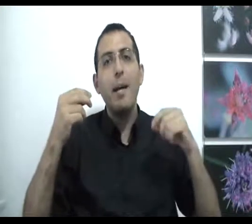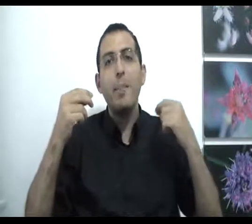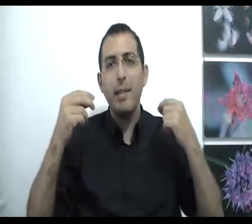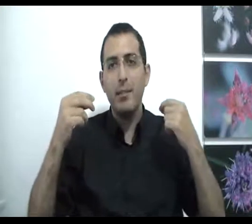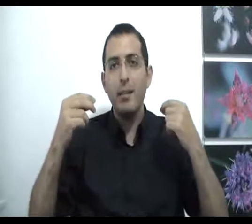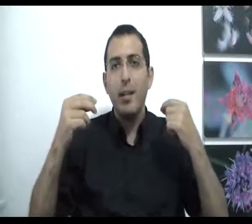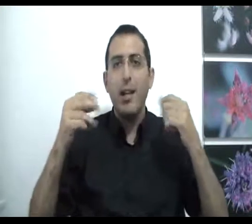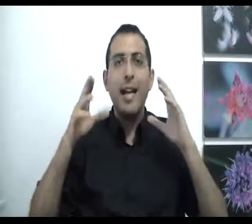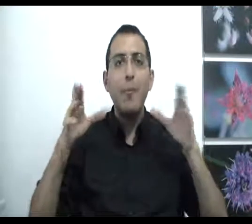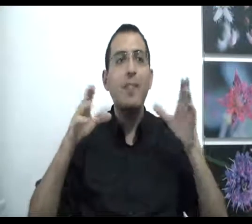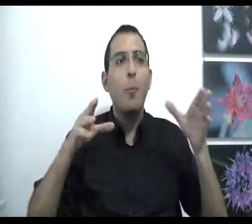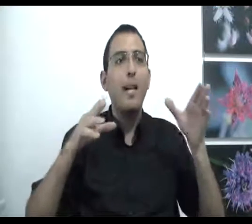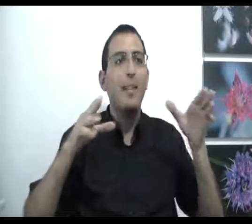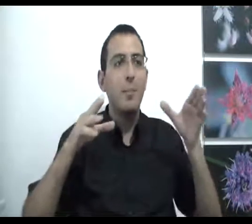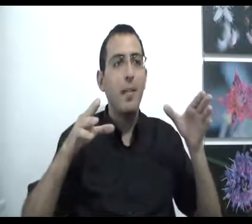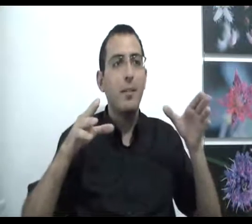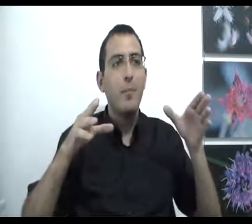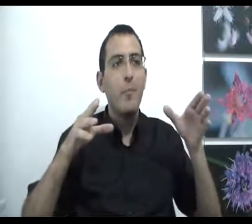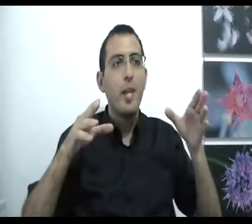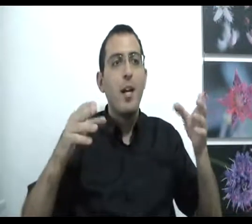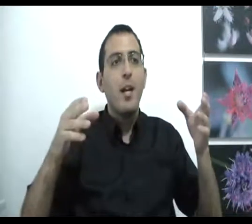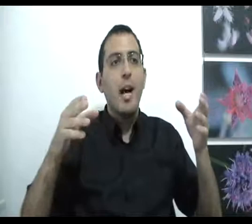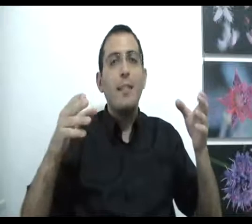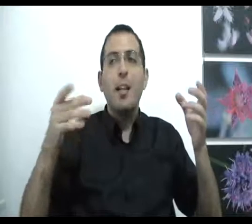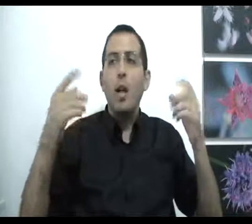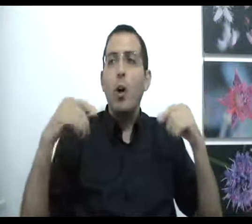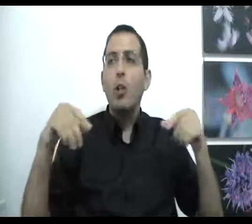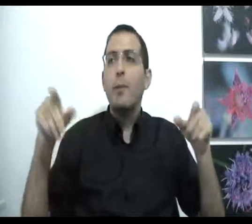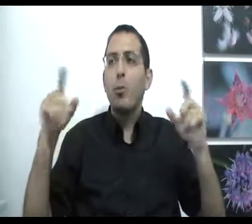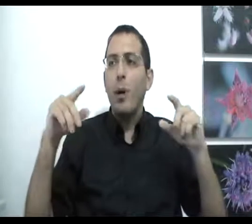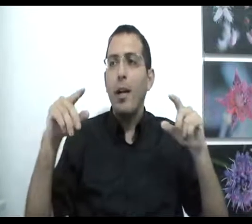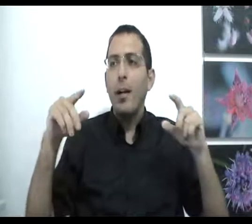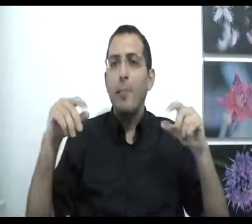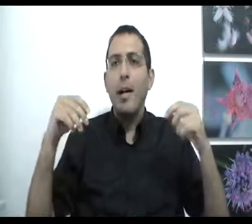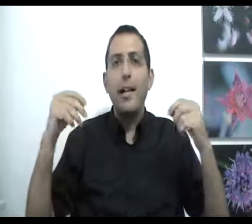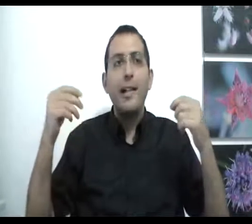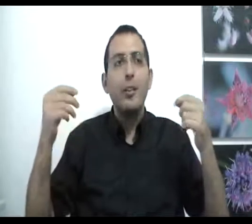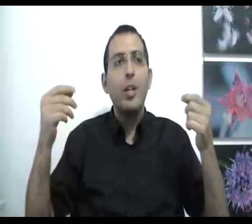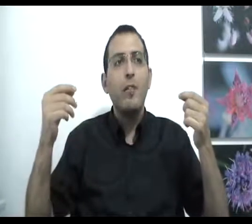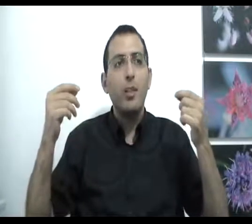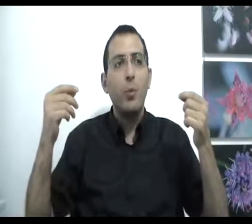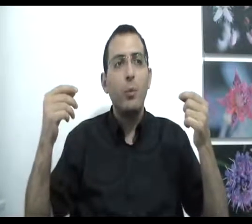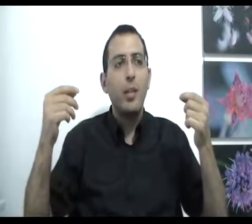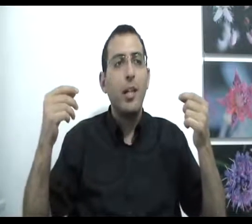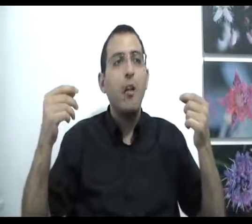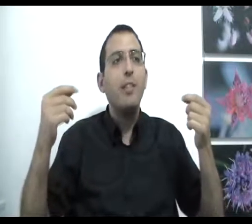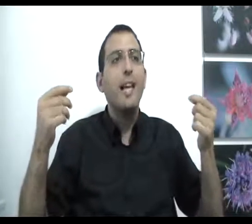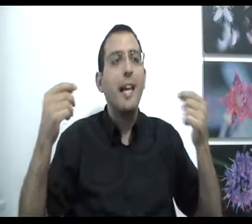האמת, גם אם אתה אומר את האמת, אתה לא יכול לבטוח בעניין של הוודאות, כי היא לא ודאי